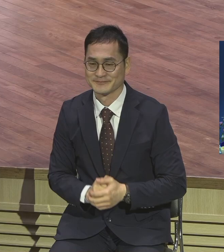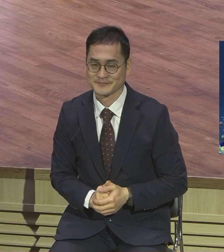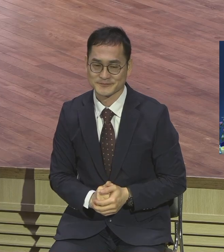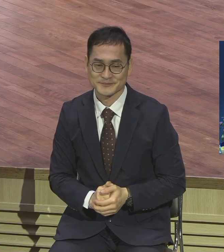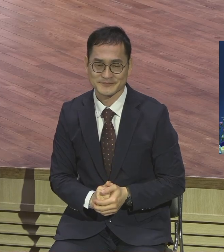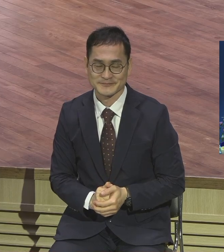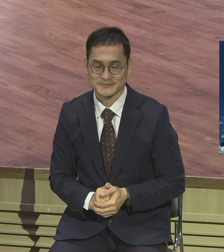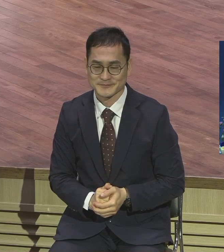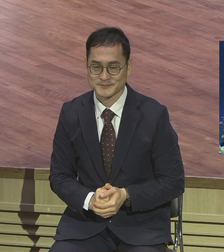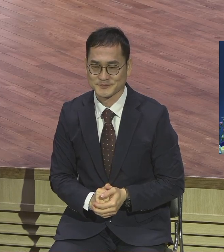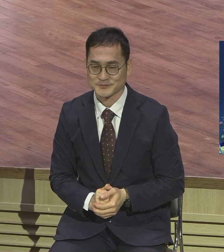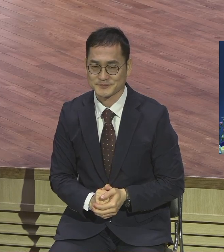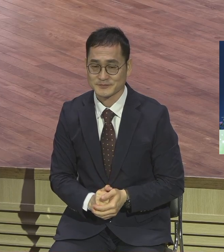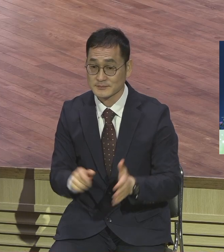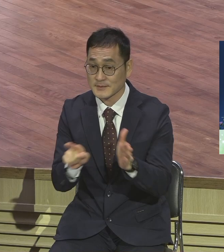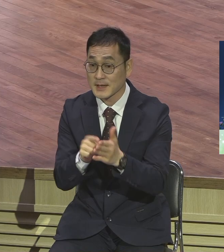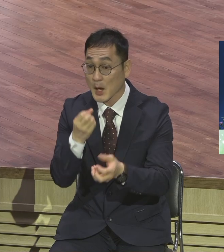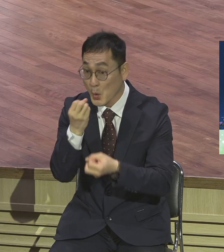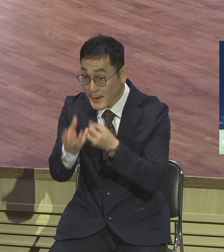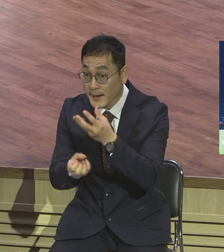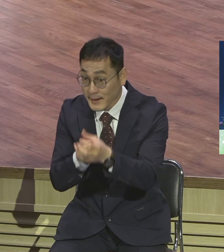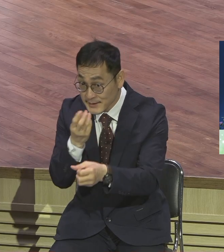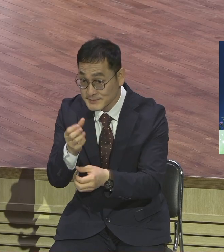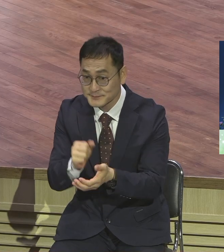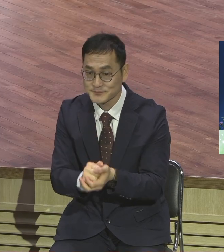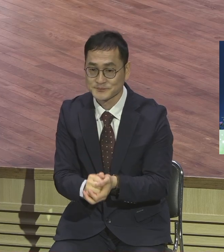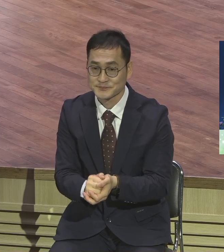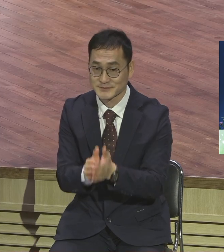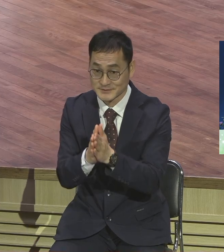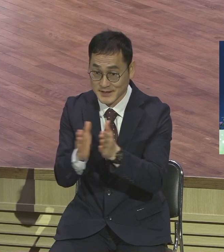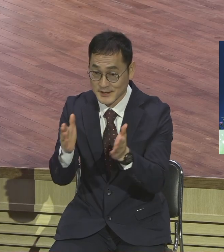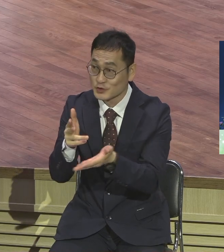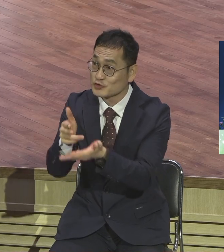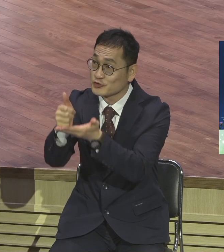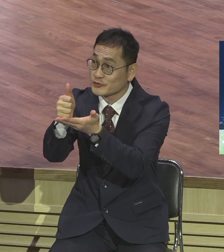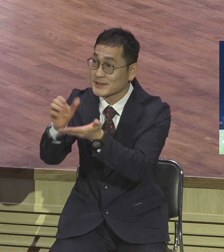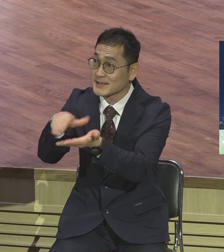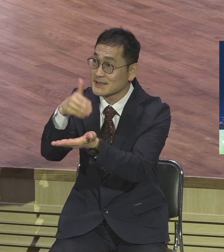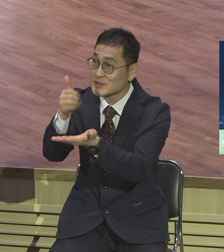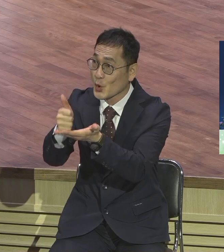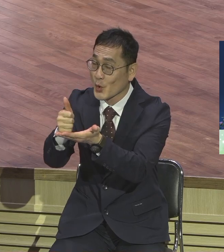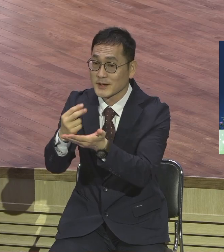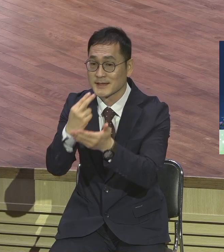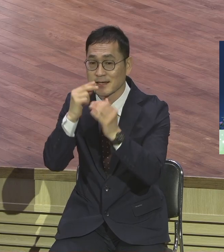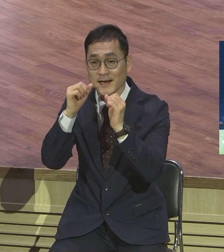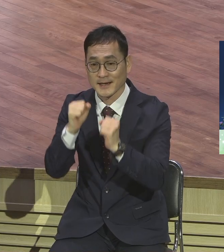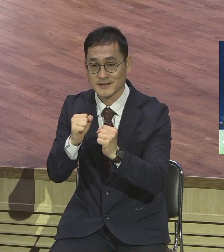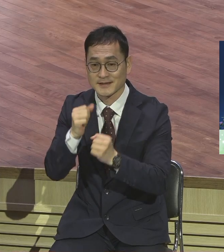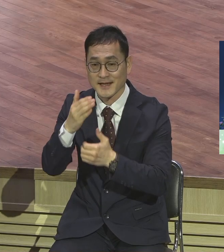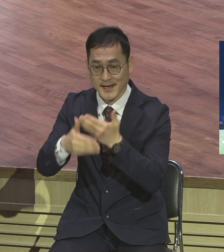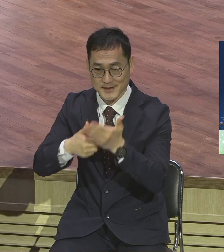신앙 고백합니다. 주는 그리스도시오 살아계신 하나님의 아들이십니다.